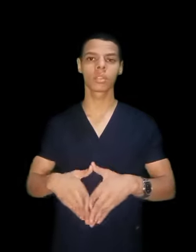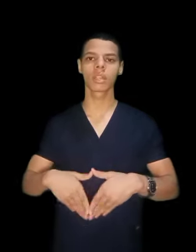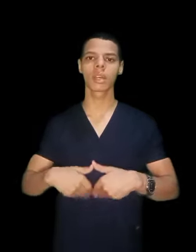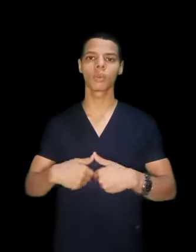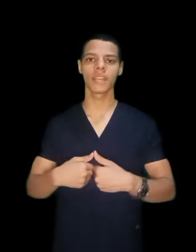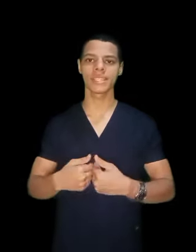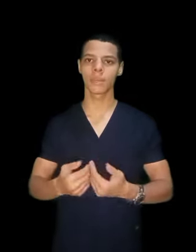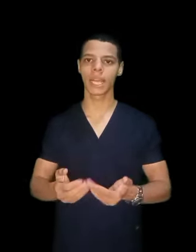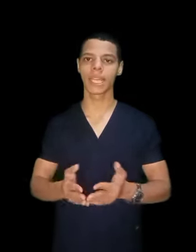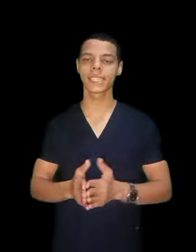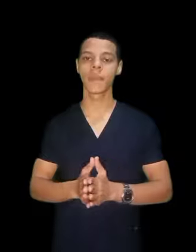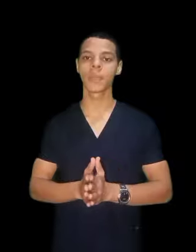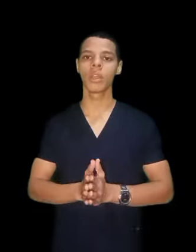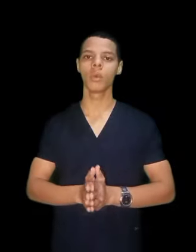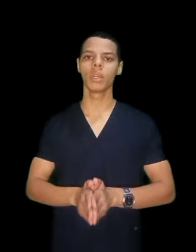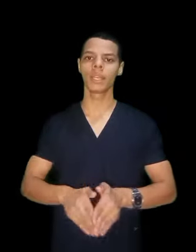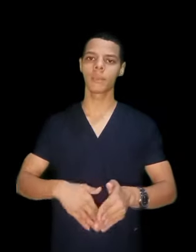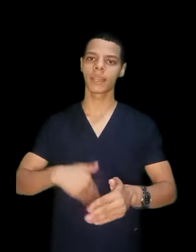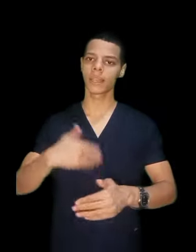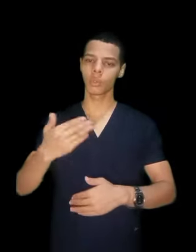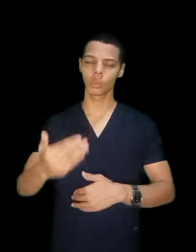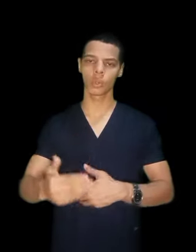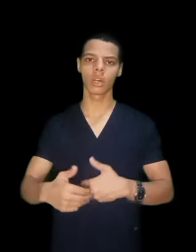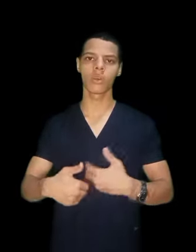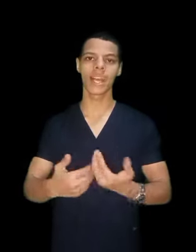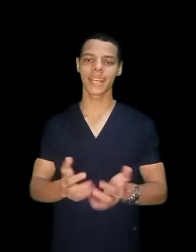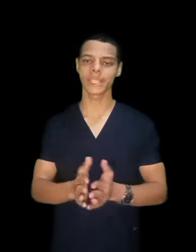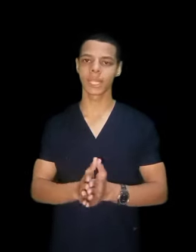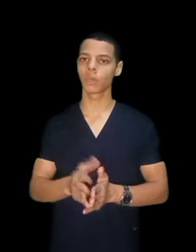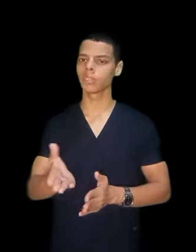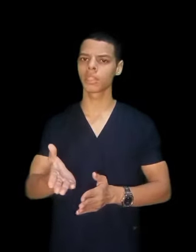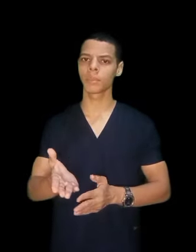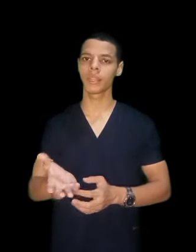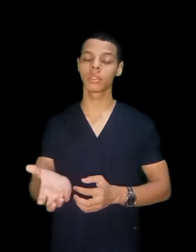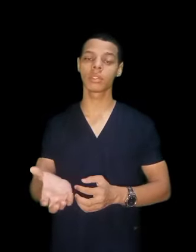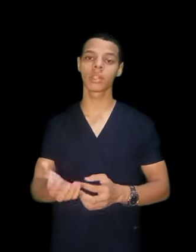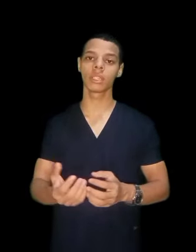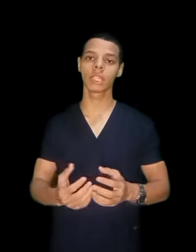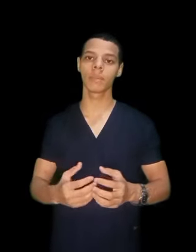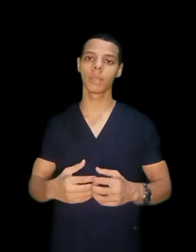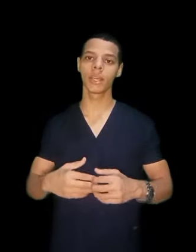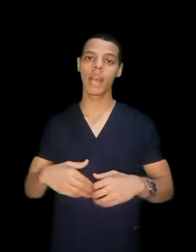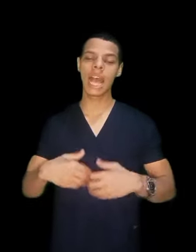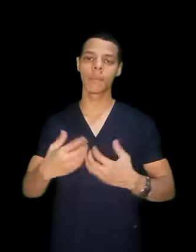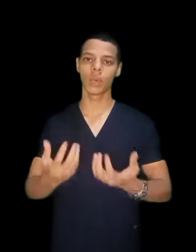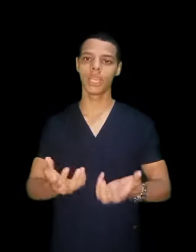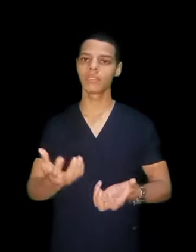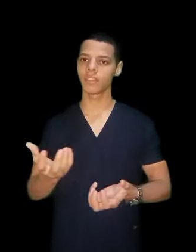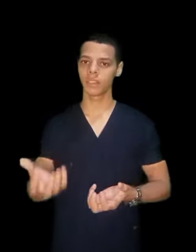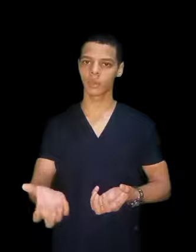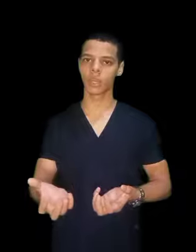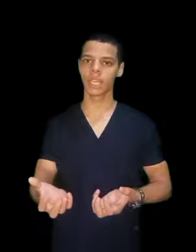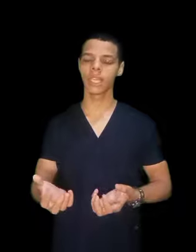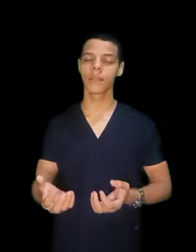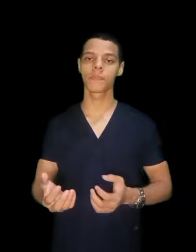وتقدر تاخد فيها زمالات. وبعدها دكتوراه وهكذا. كلية التمريد تقدر ان انت تبقى معيد في الكلية.